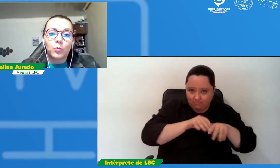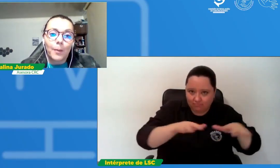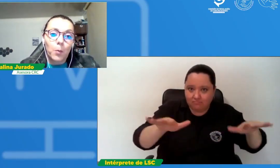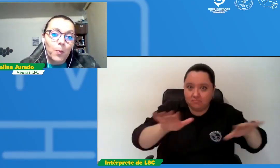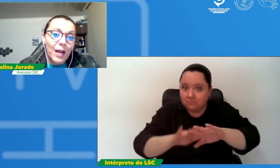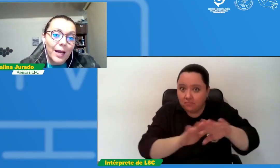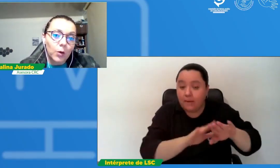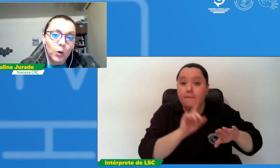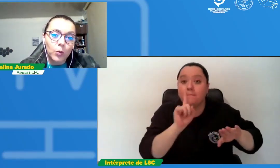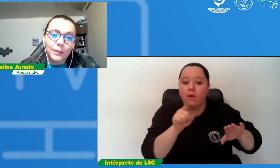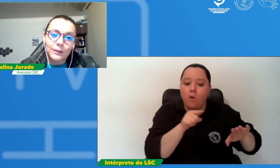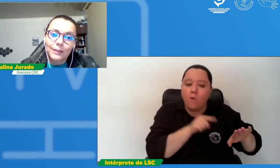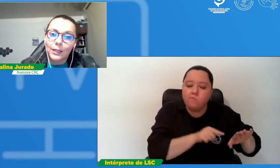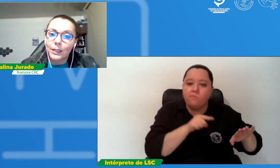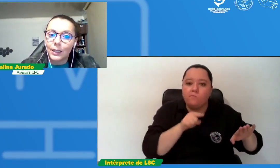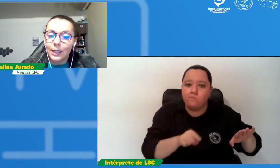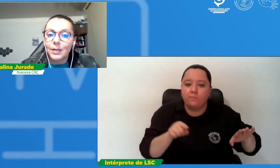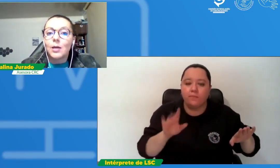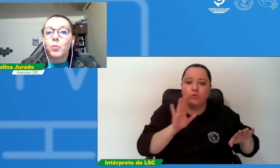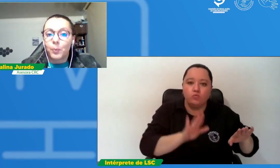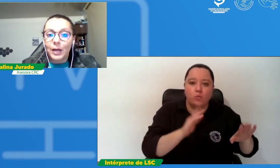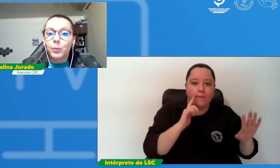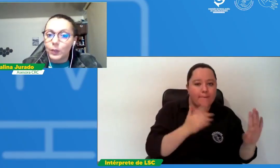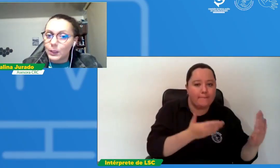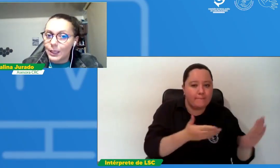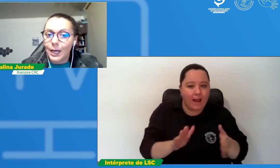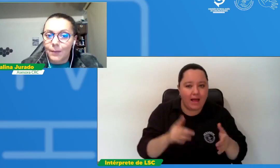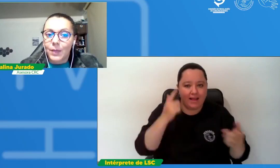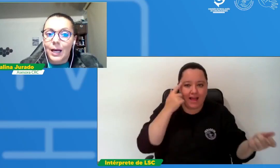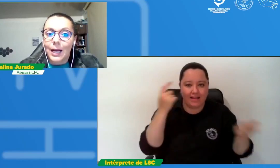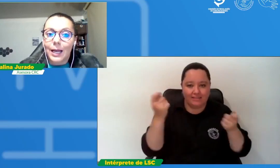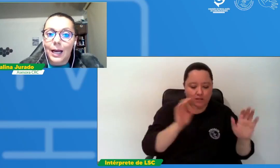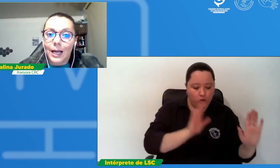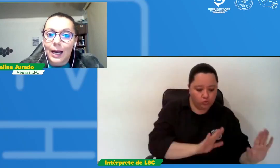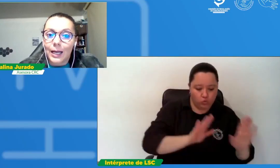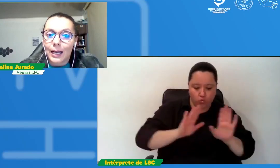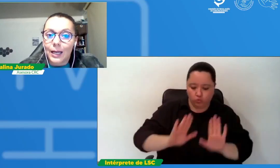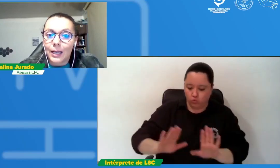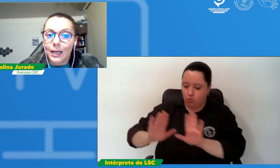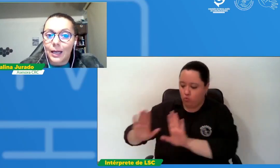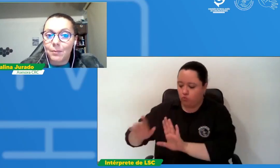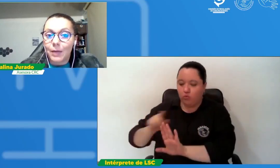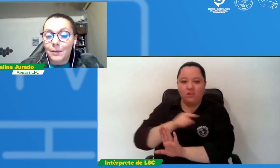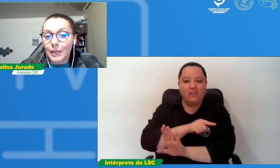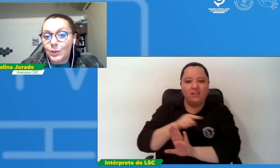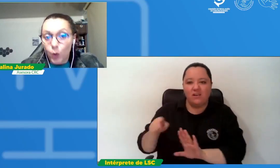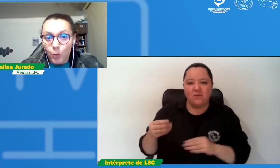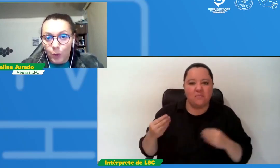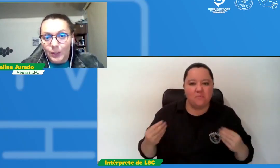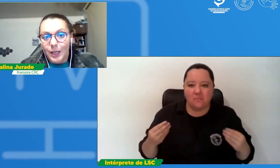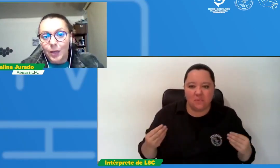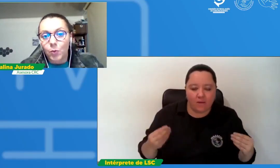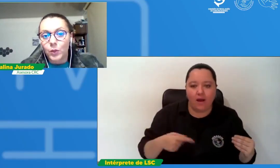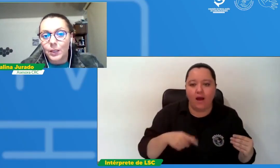plano o una estrategia pues para poder llegar al mayor porcentaje de comunidad